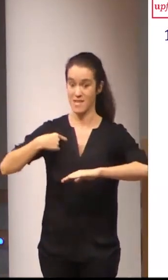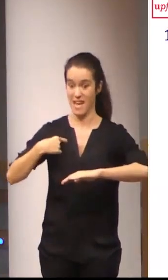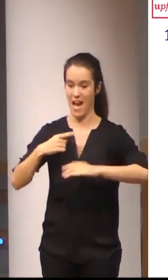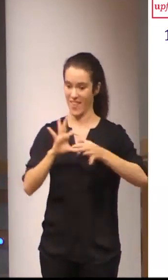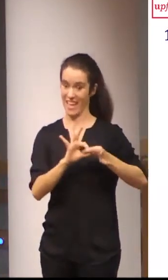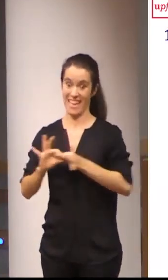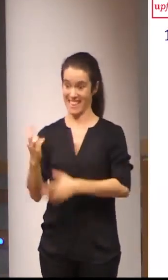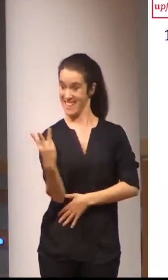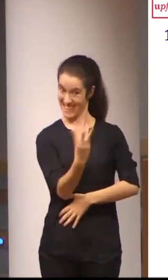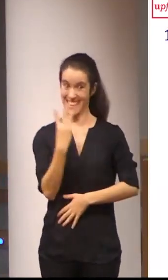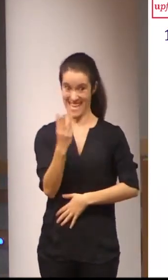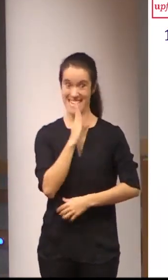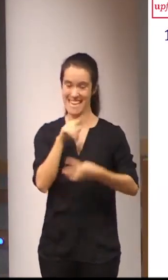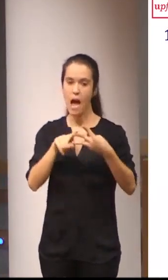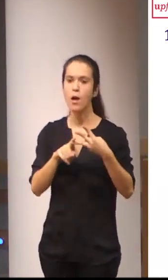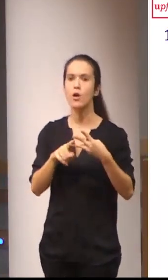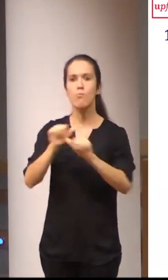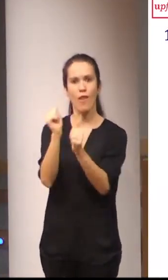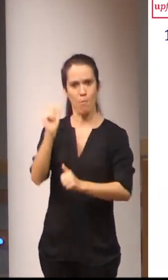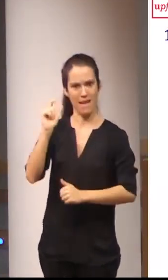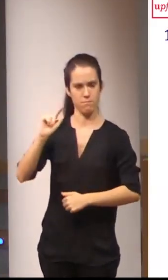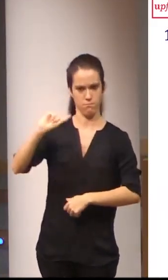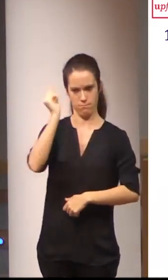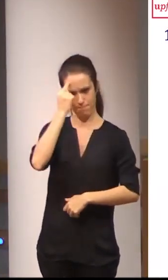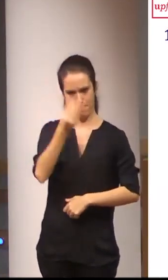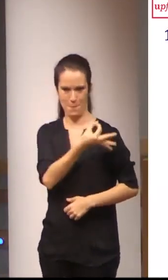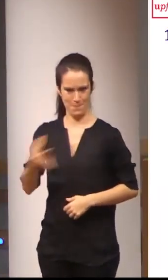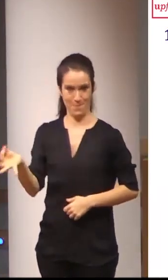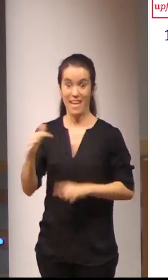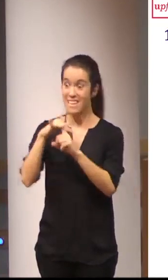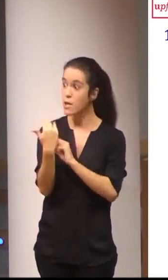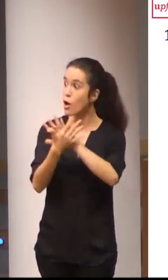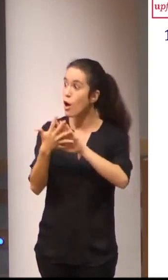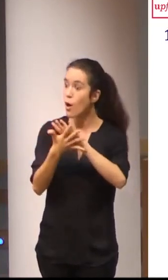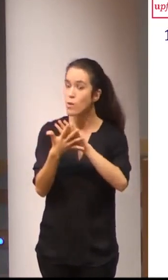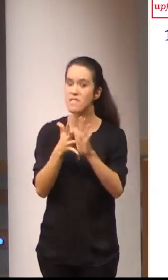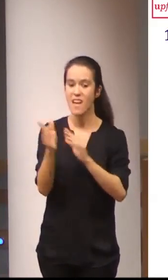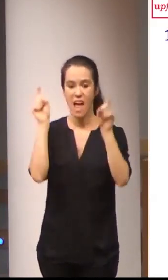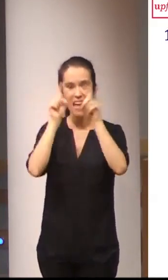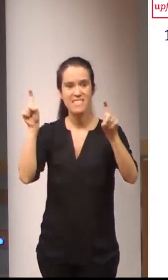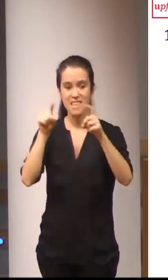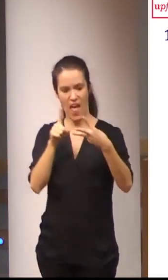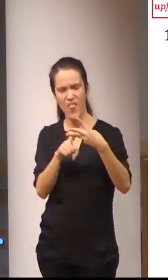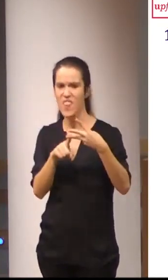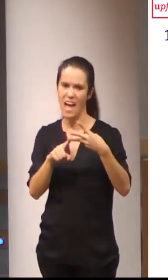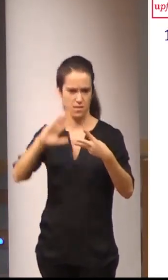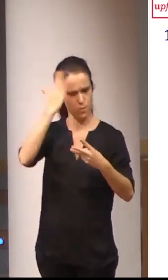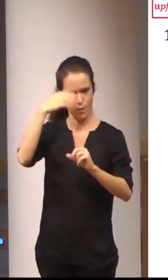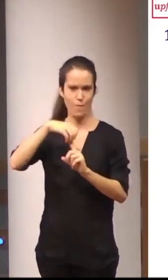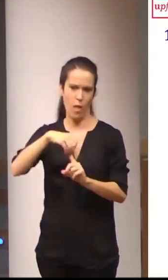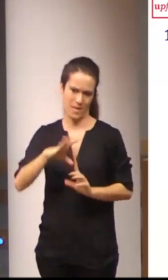dominios como un modelo óptimo en el que, en el caso de la lengua de signos, a enseñanza tiene un papel fundamental.